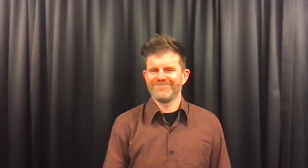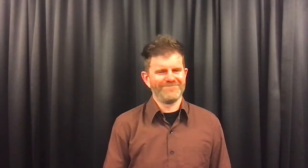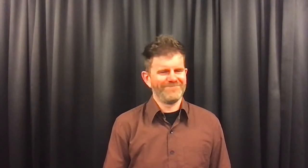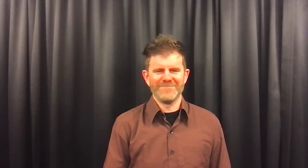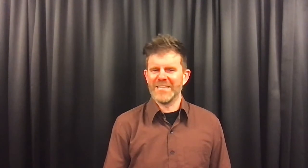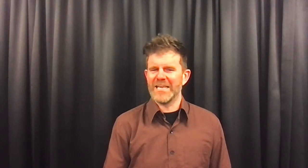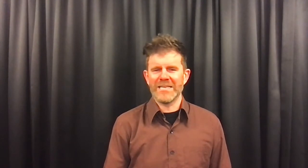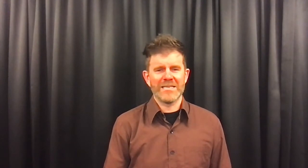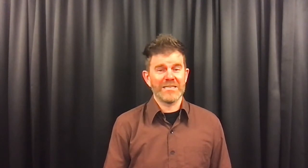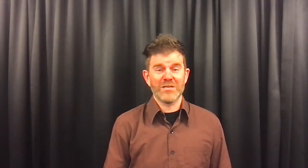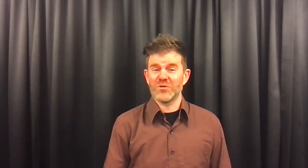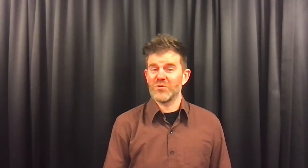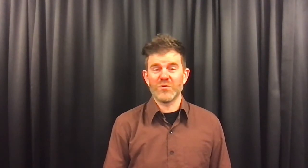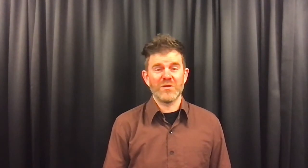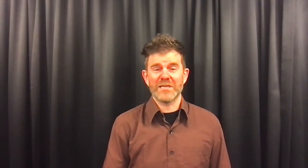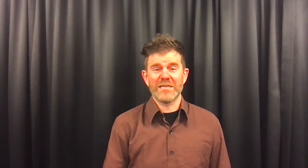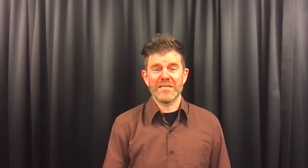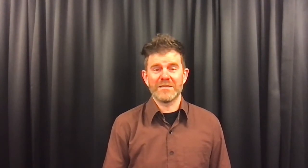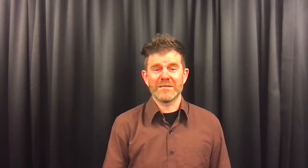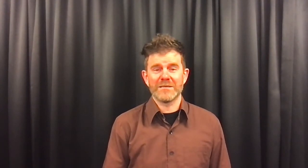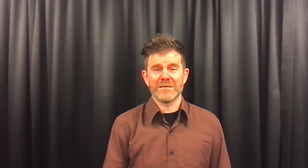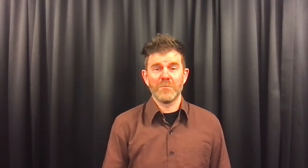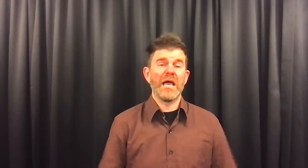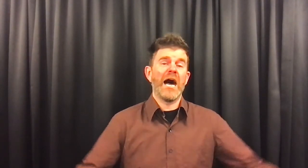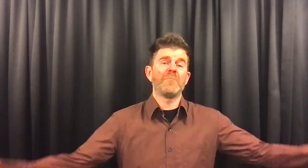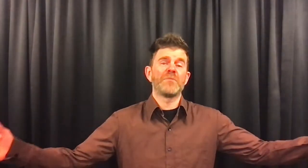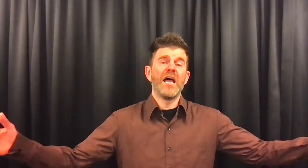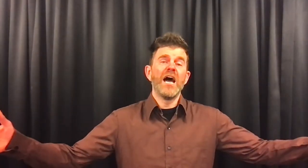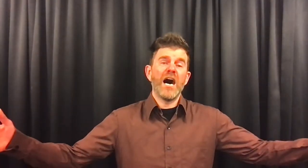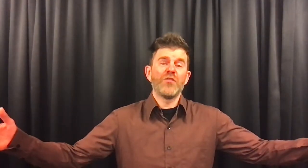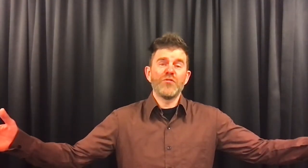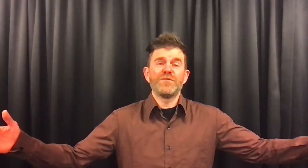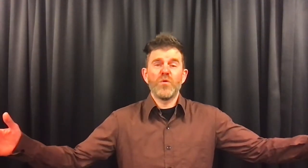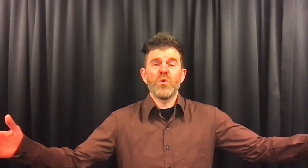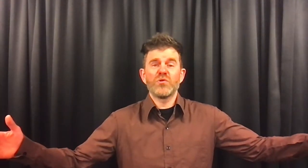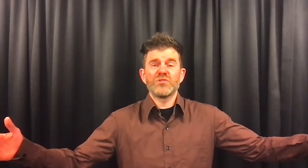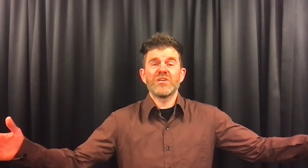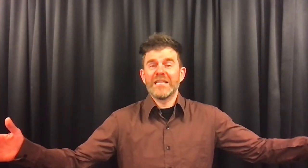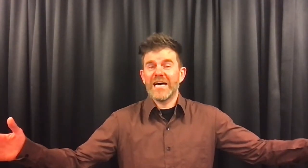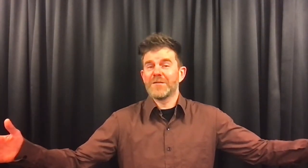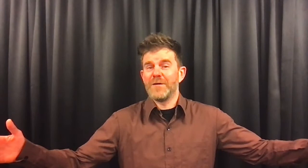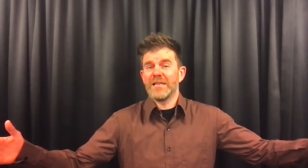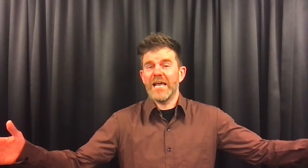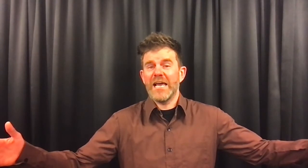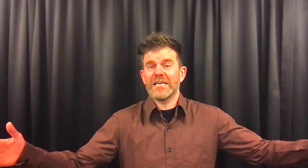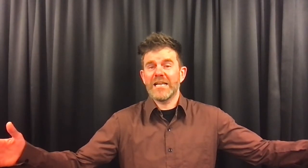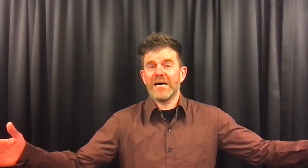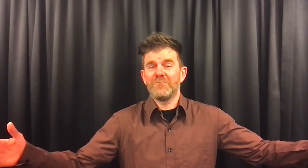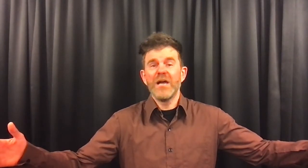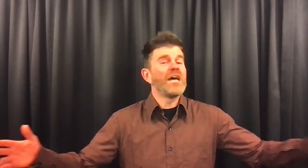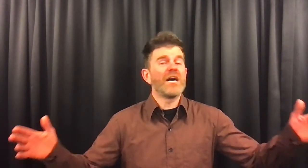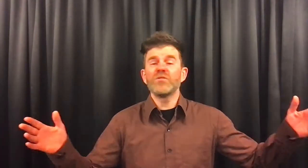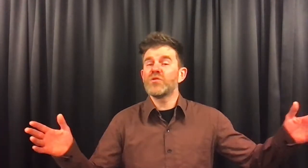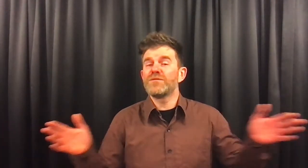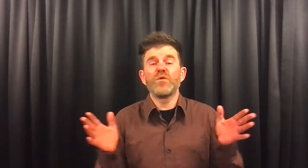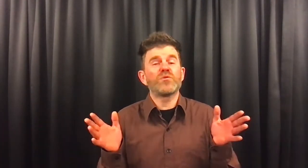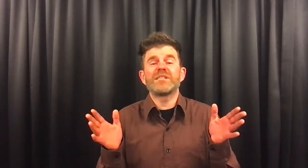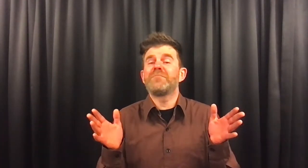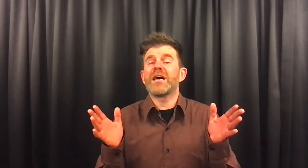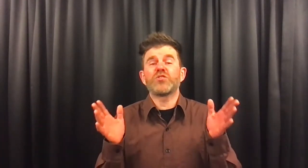Nee, natuurlijk niet. Maar ja, andere vogels hadden wel een eigen naam. En andere vogels die maakten